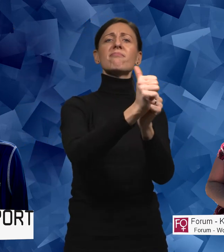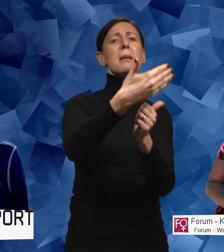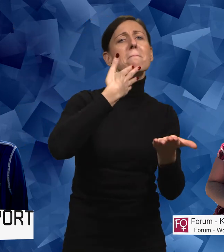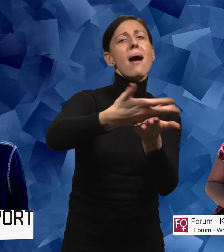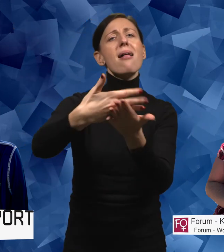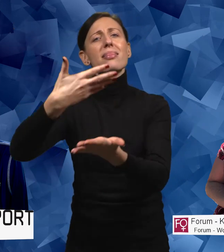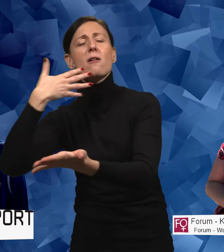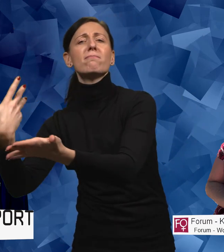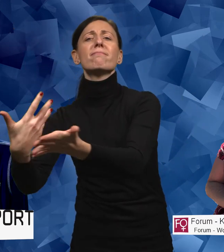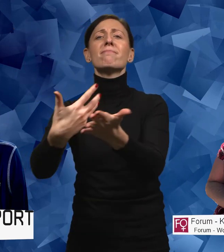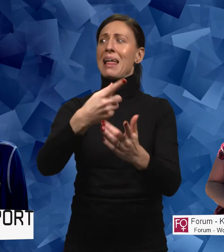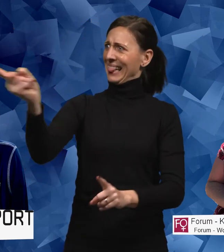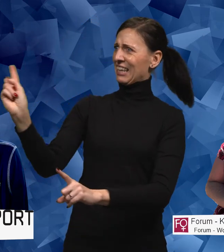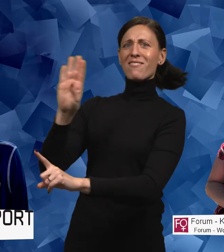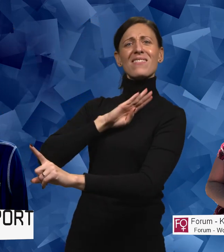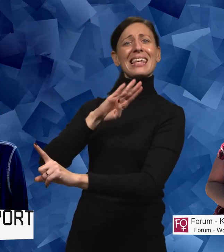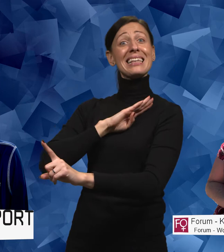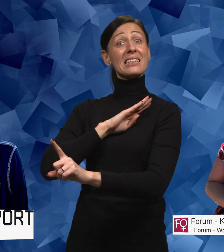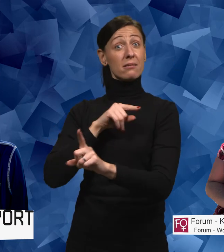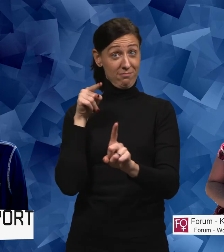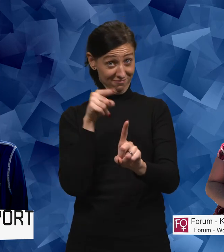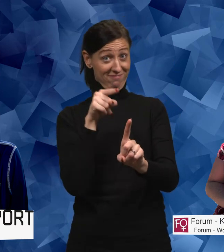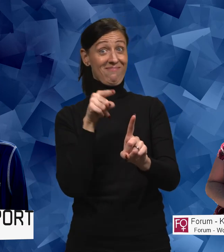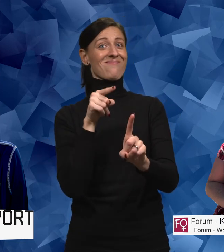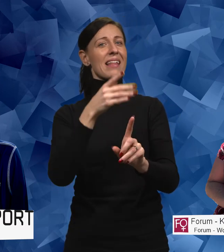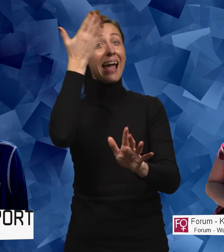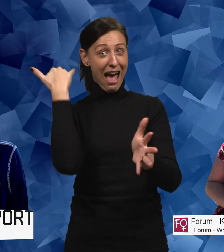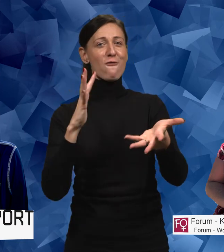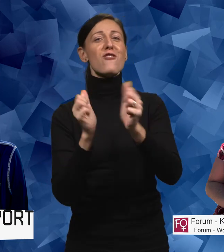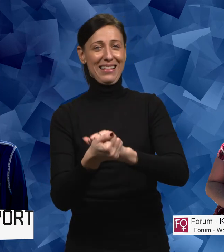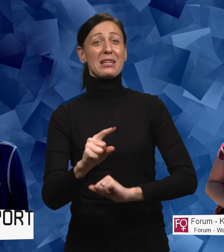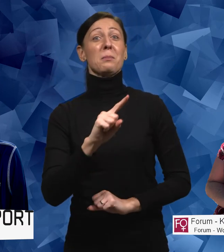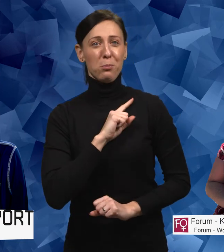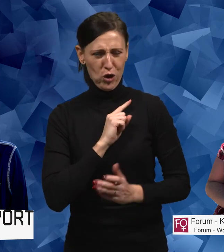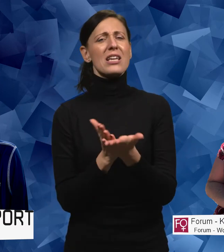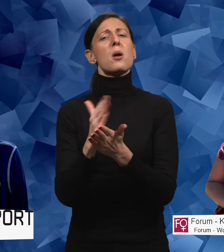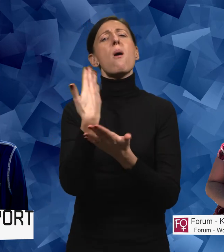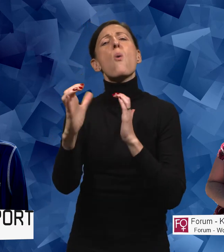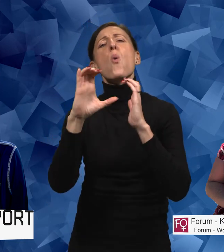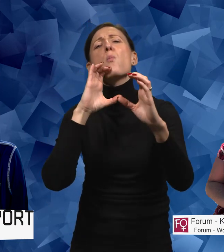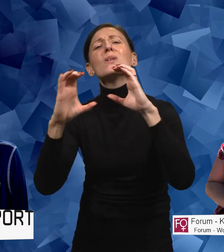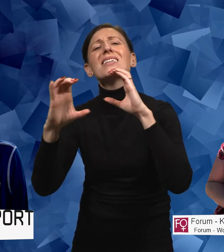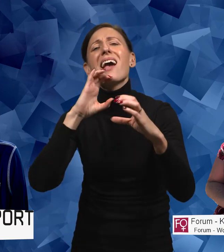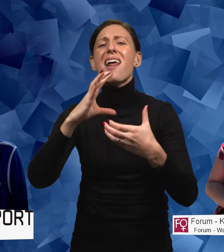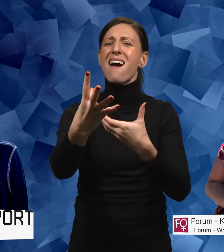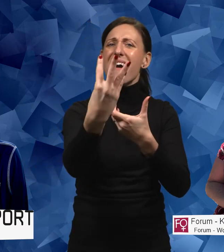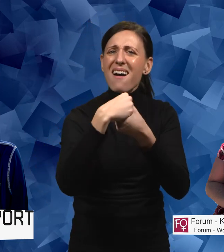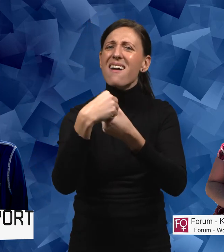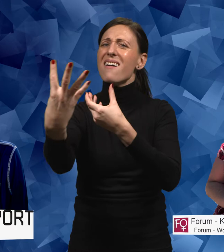berättar om att ni finns? Det finns väldigt mycket man kan göra genom att börja kommunicera